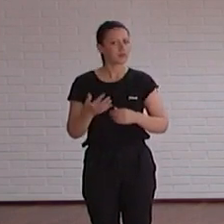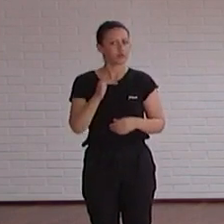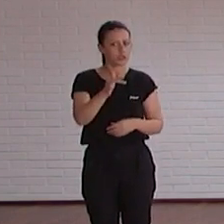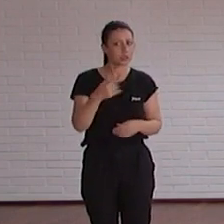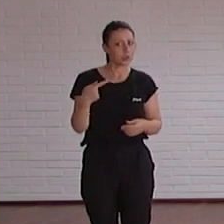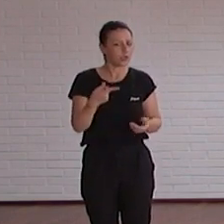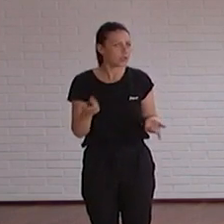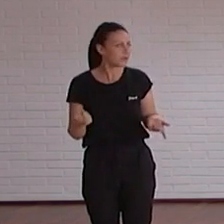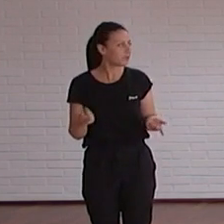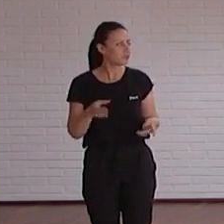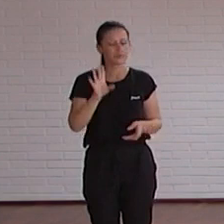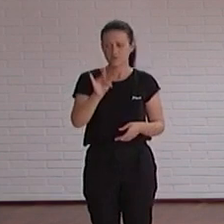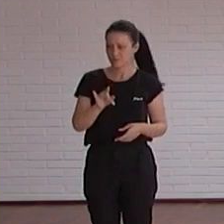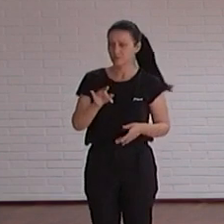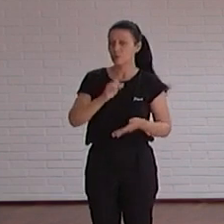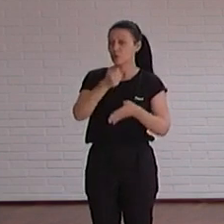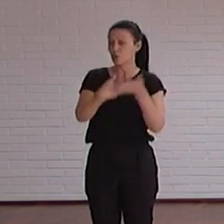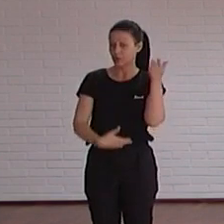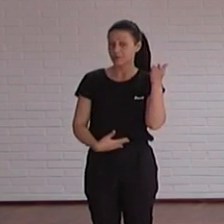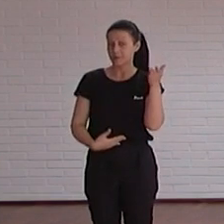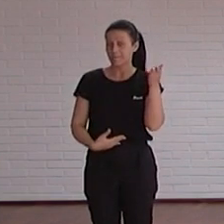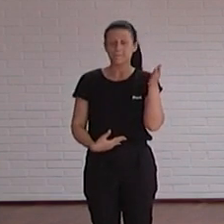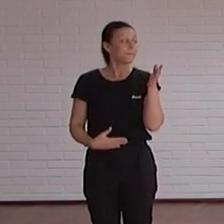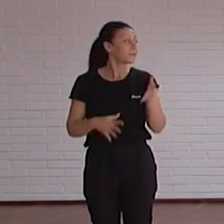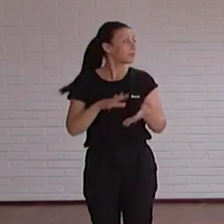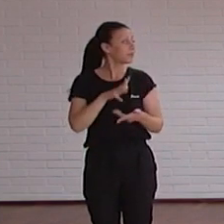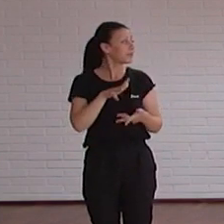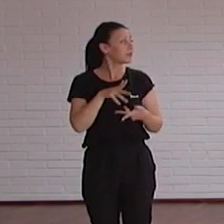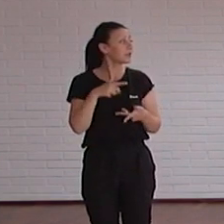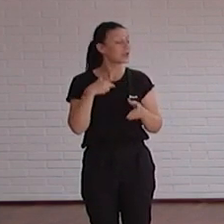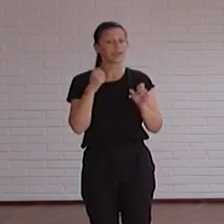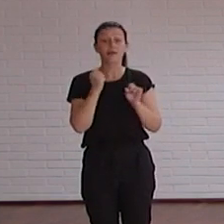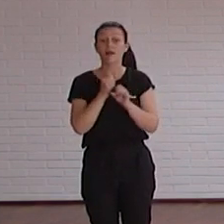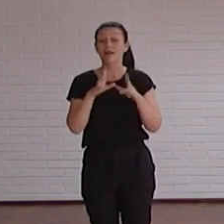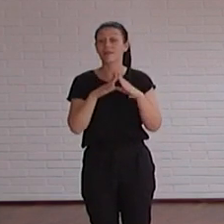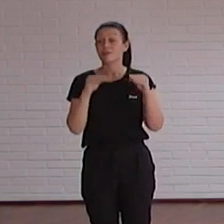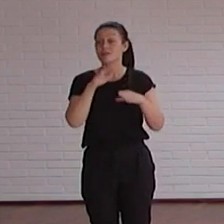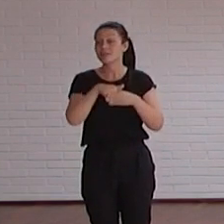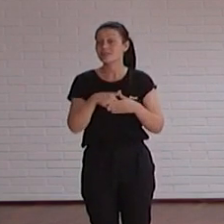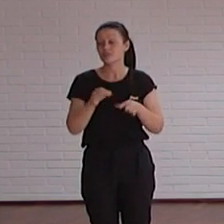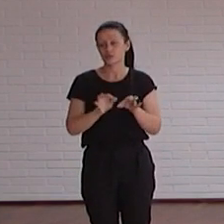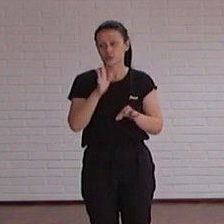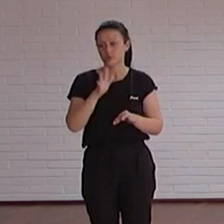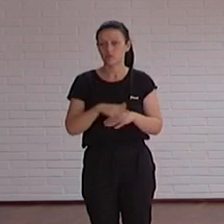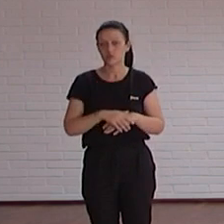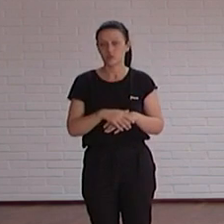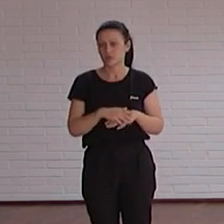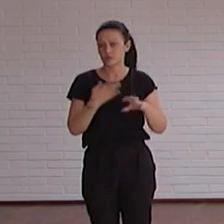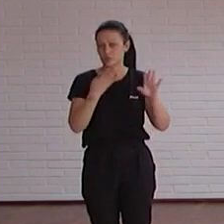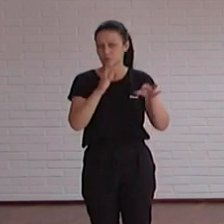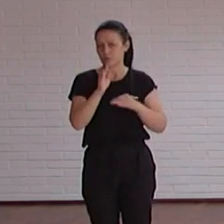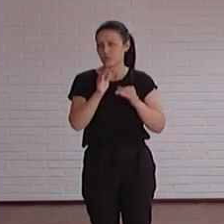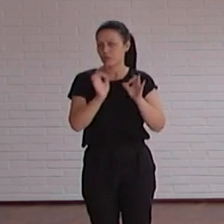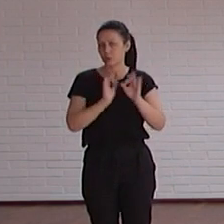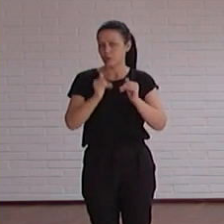si la verdad es que son noticias yo también digo que trabajar en la universidad es una suerte porque el 90 y mucho por ciento de las